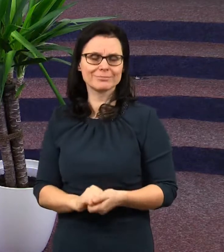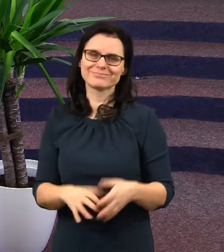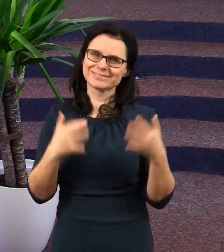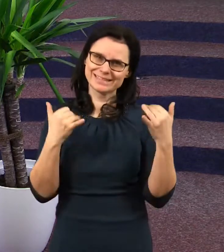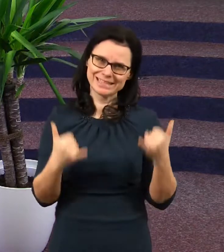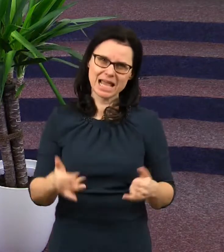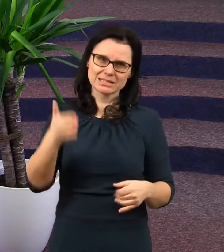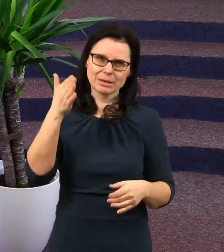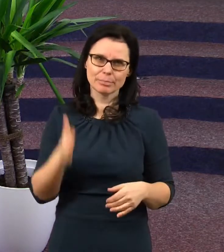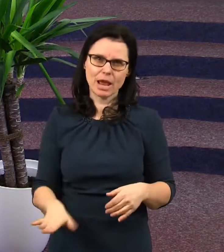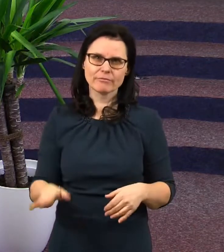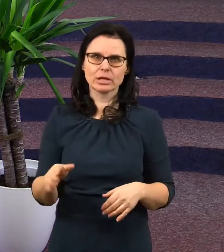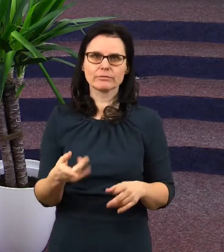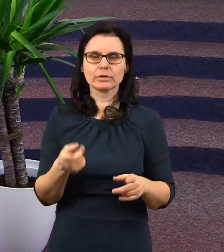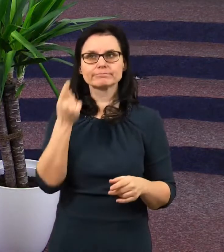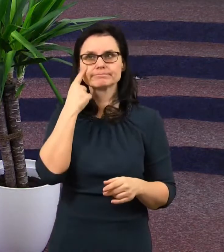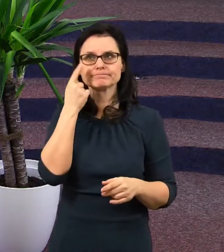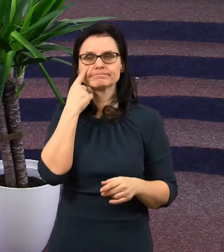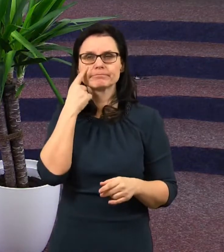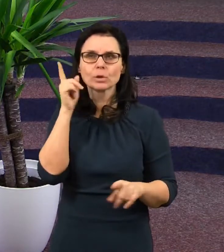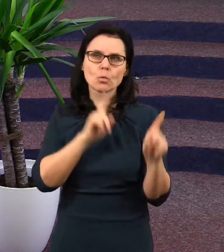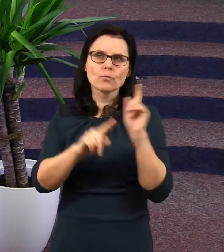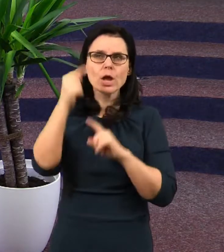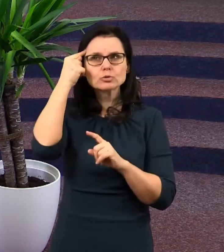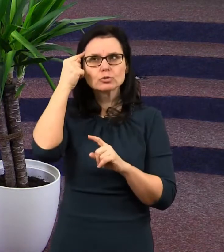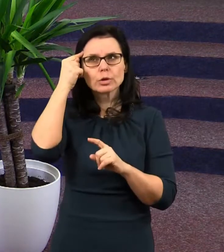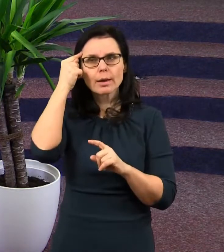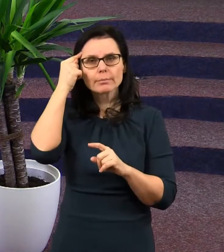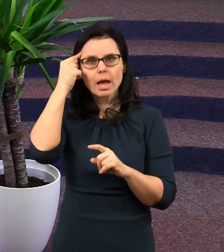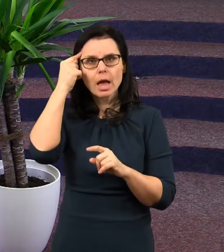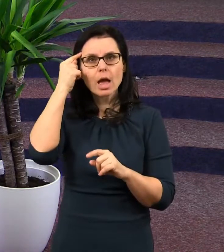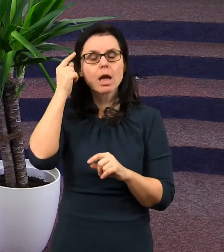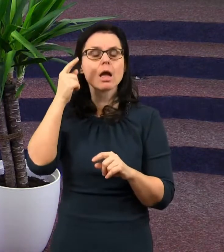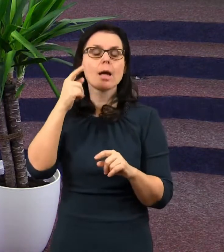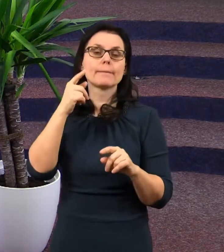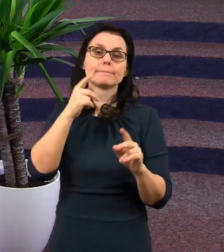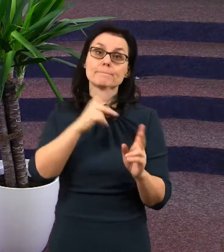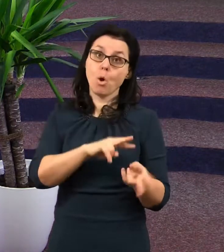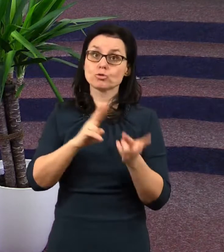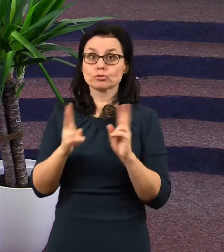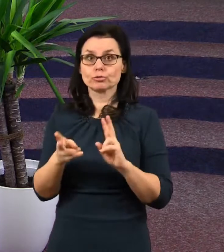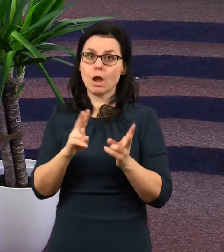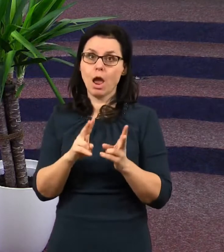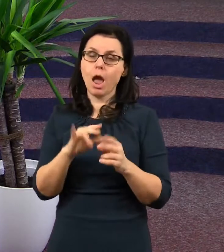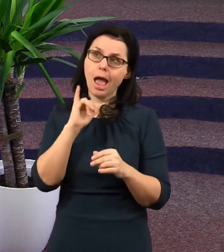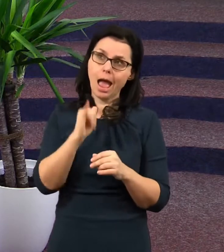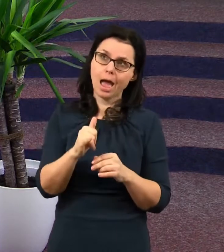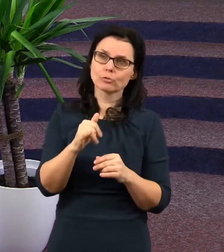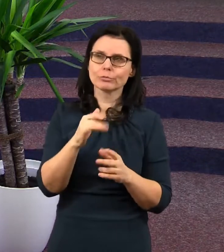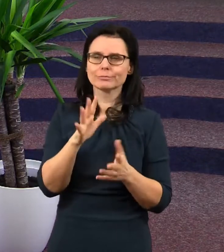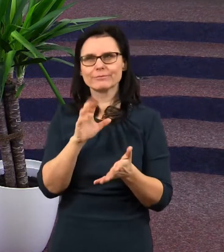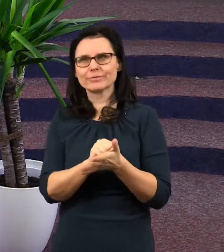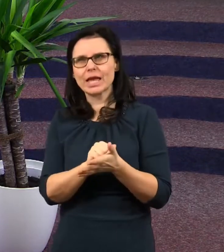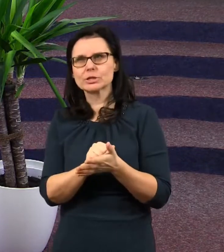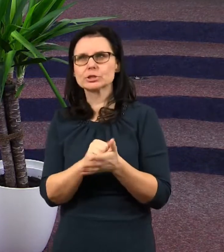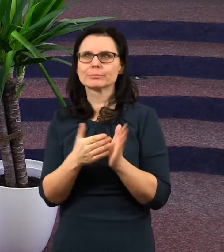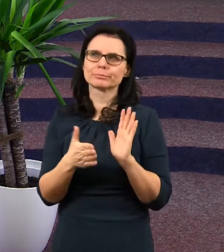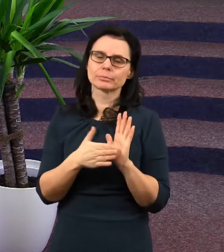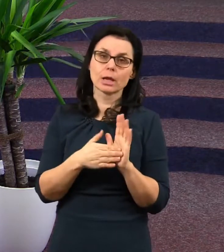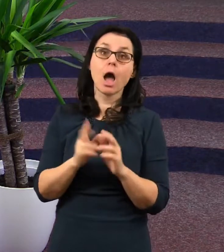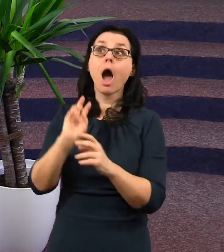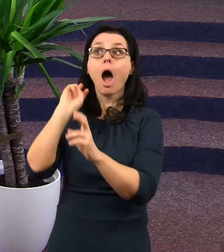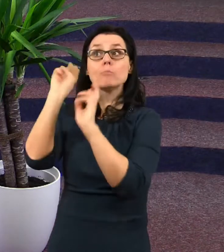spíš očíma víry, tak si budeme moci ověřit, přesvědčit se, že